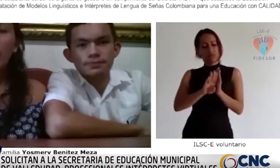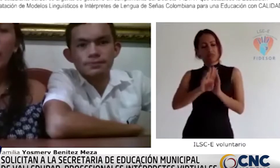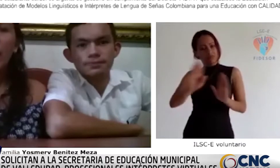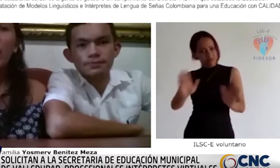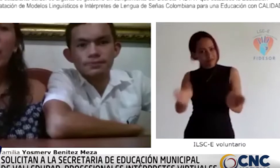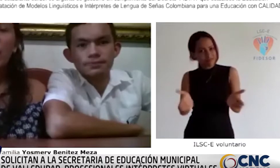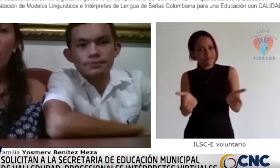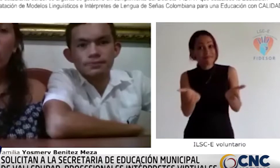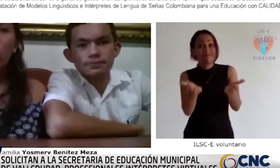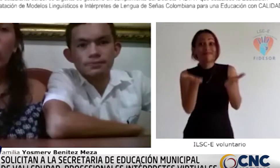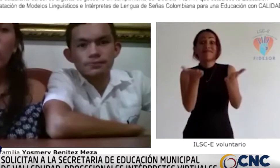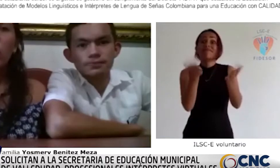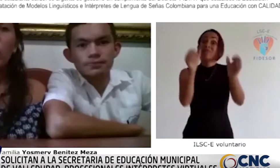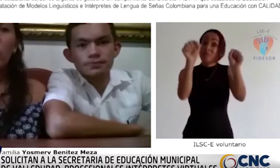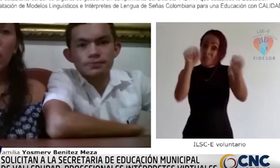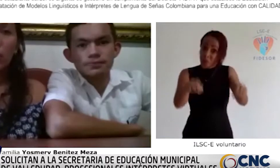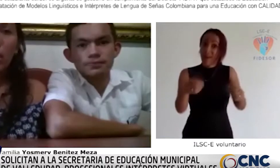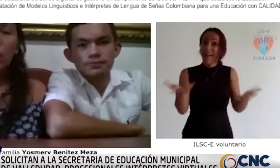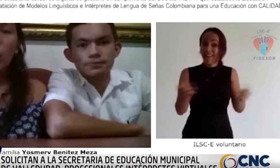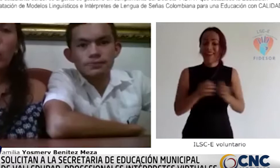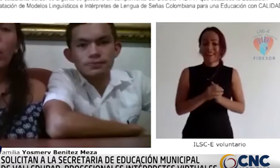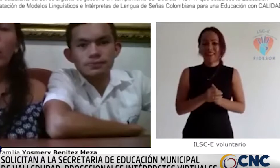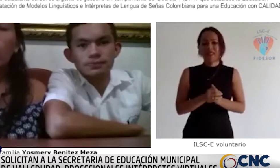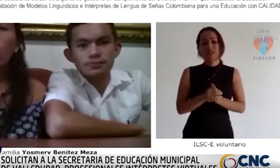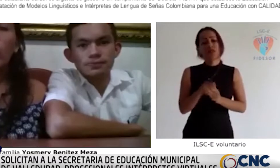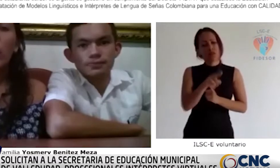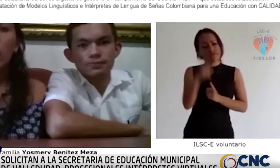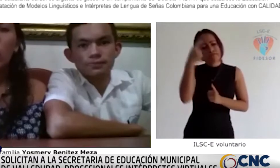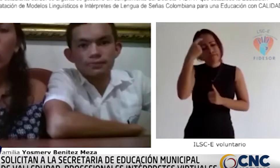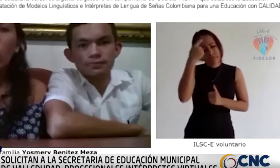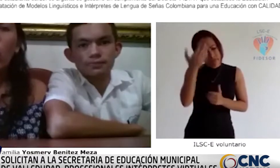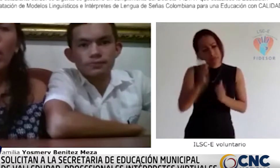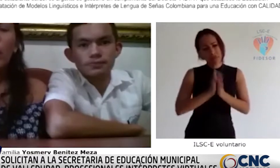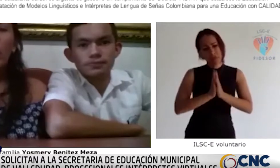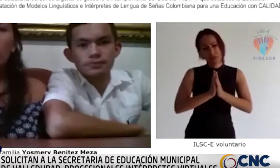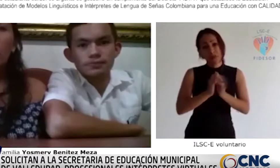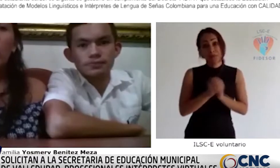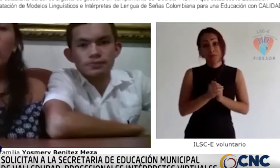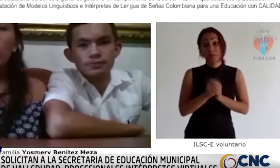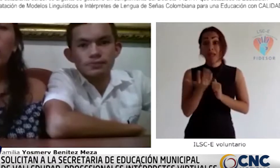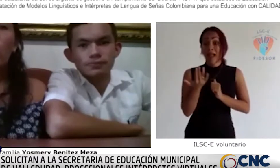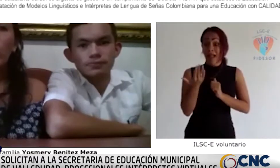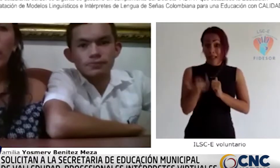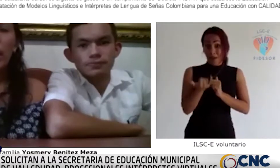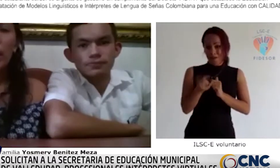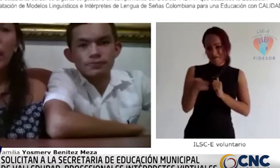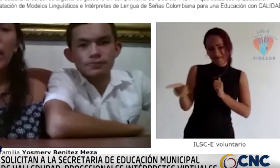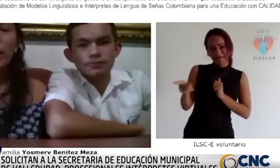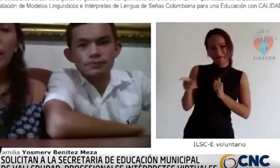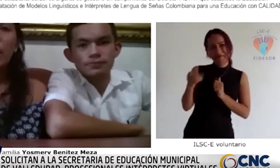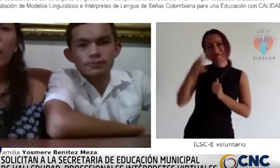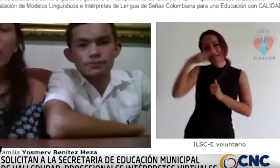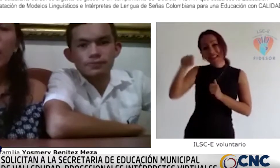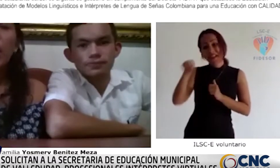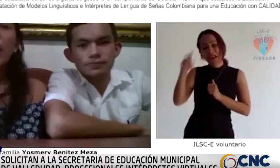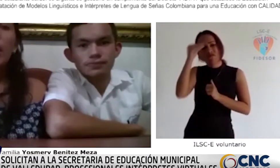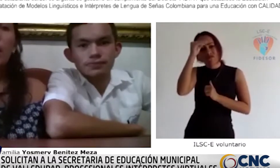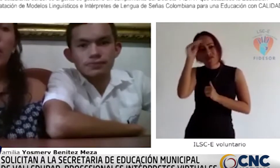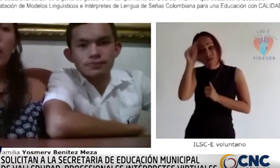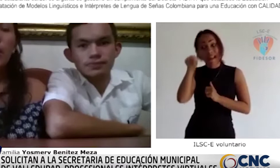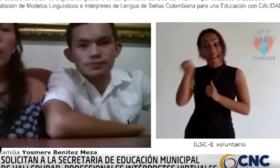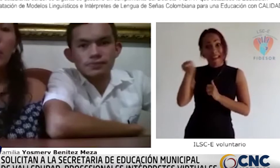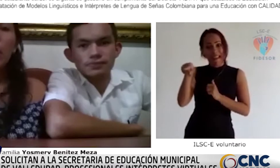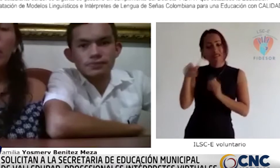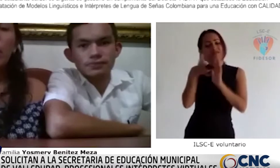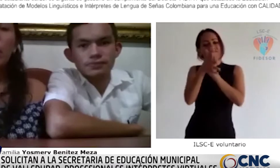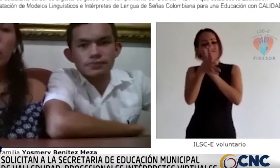mañana más tarde sean unos niños de bien. Bueno, le dejo con la inquietud, le paso a mi hijo Óscar Andrés García Benítez, que